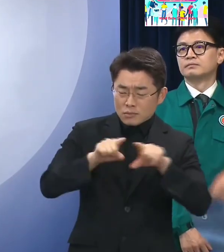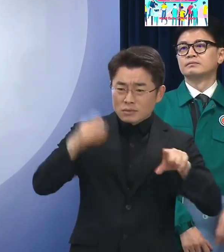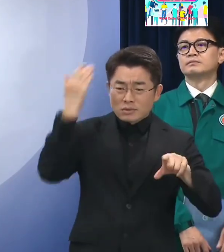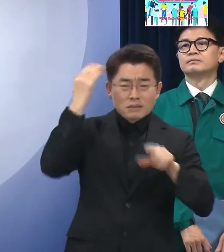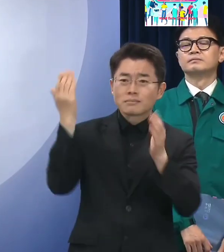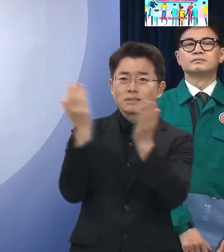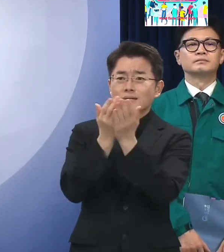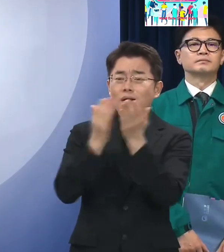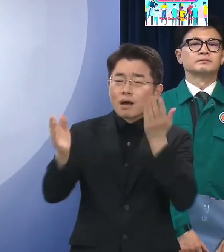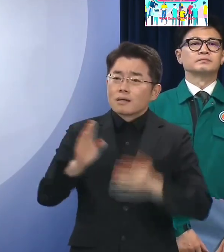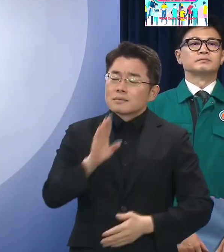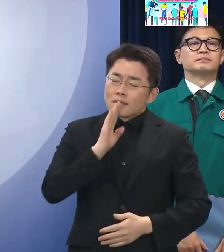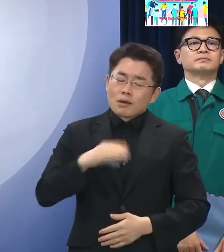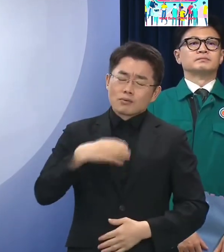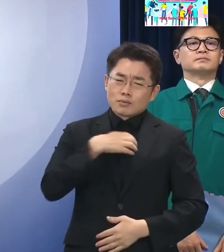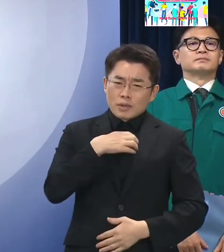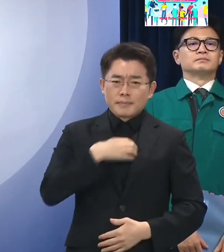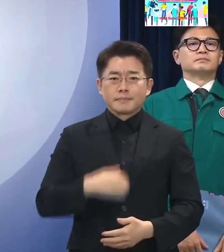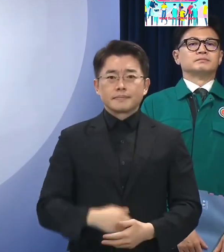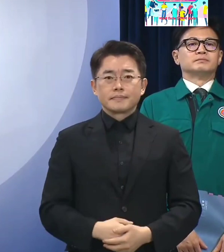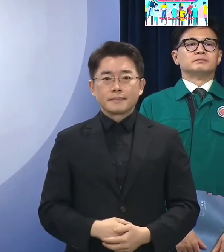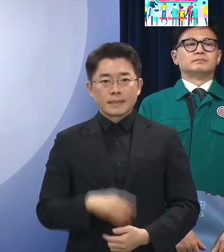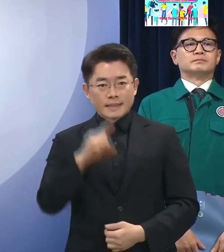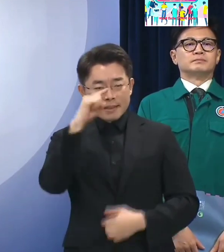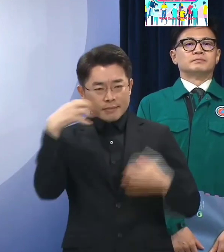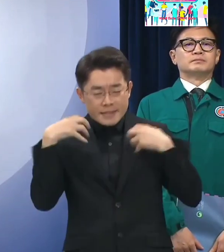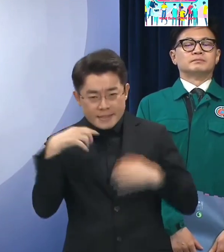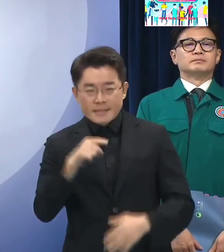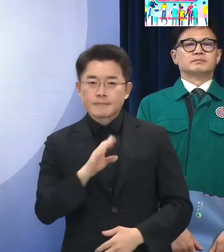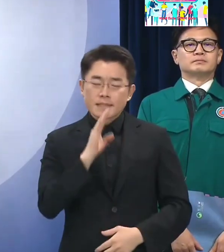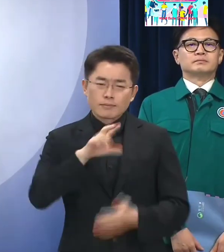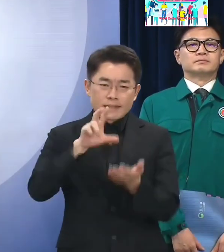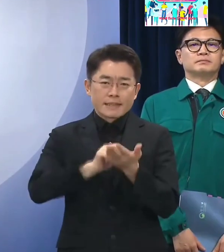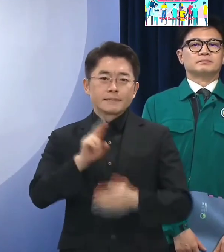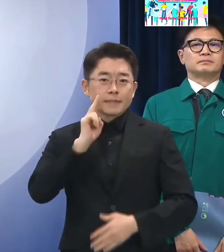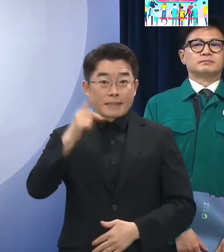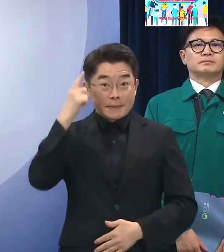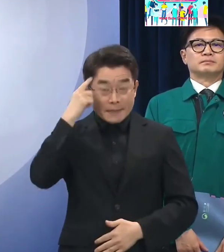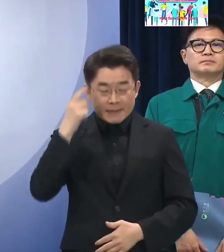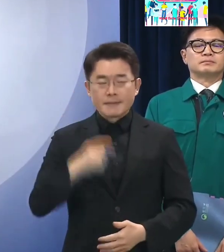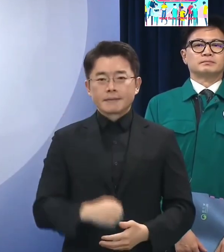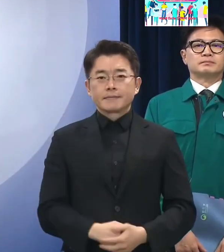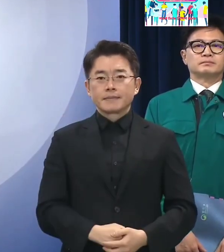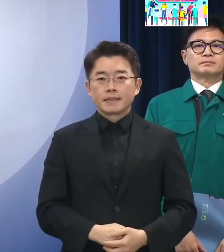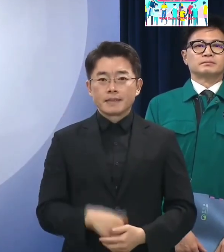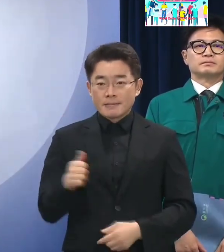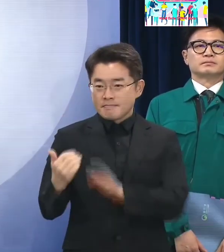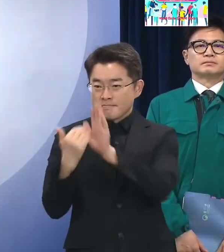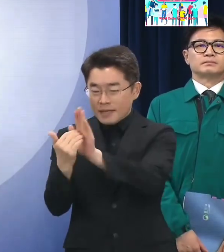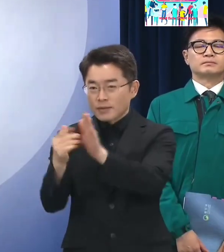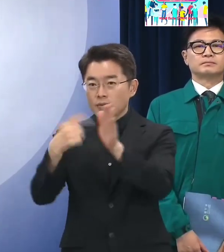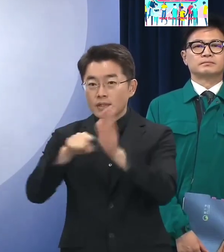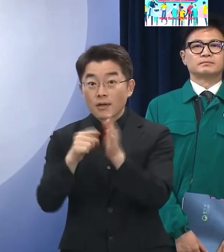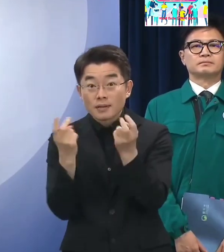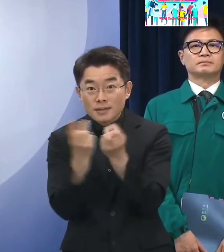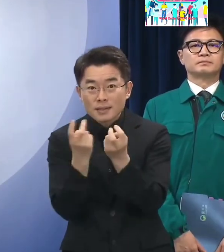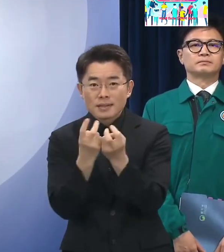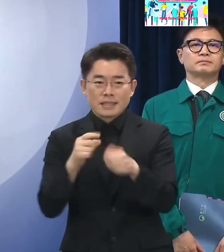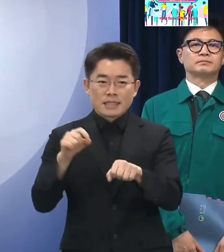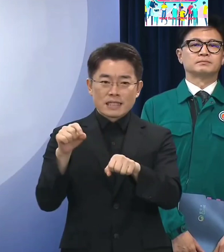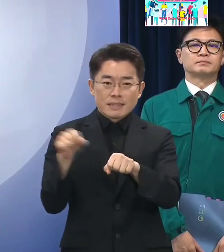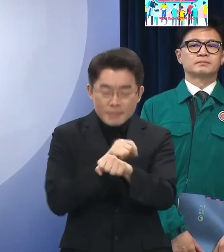사안입니다 정부는 이러한 상황을 엄중히 인식하고 흉악 범죄에 대응하기 위한 특별